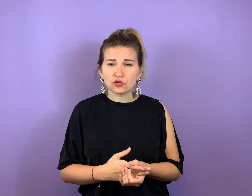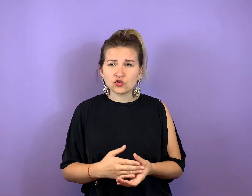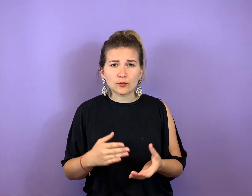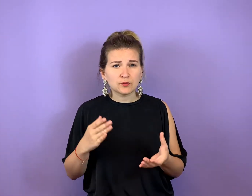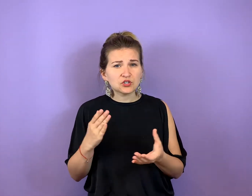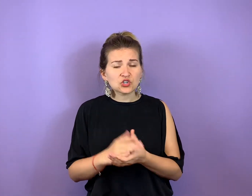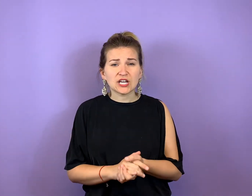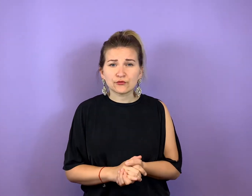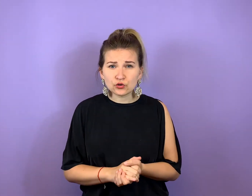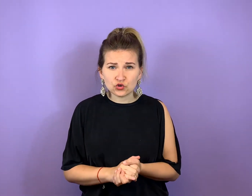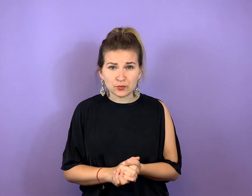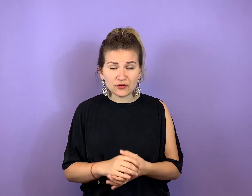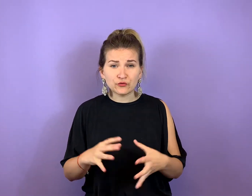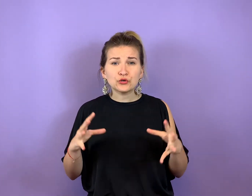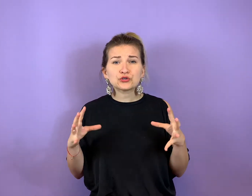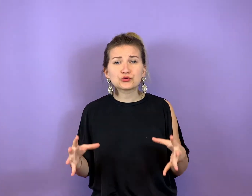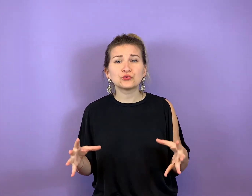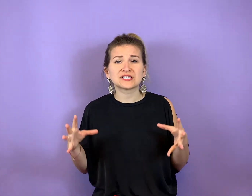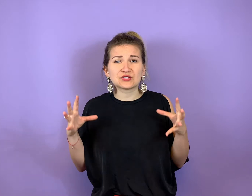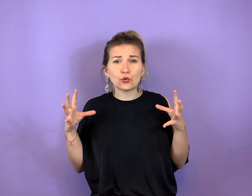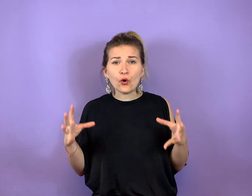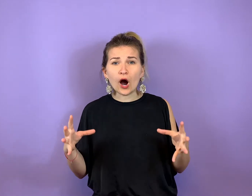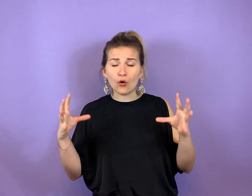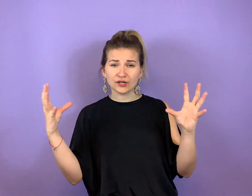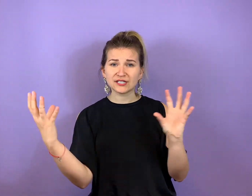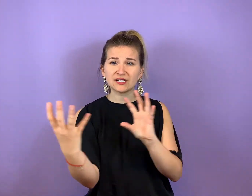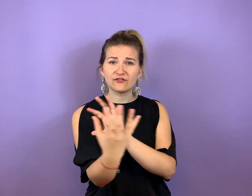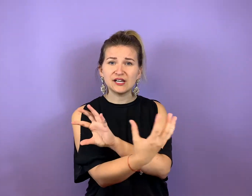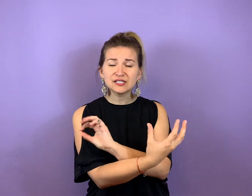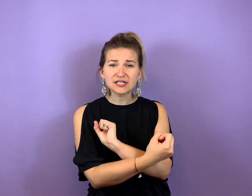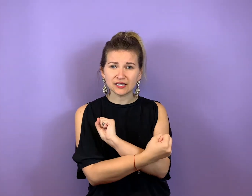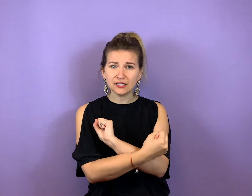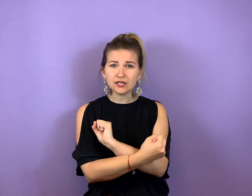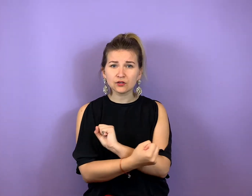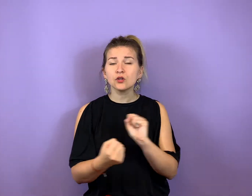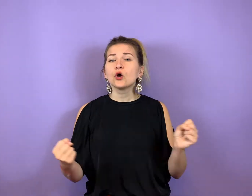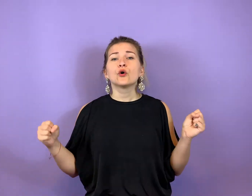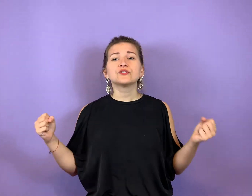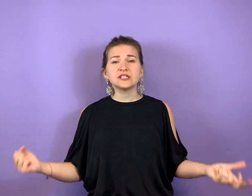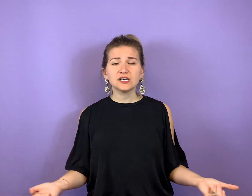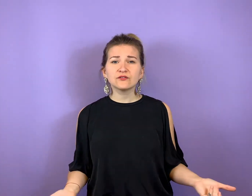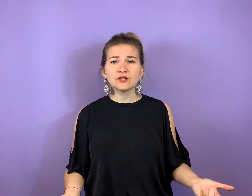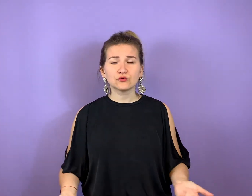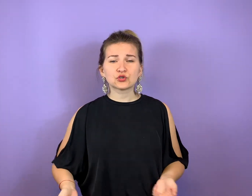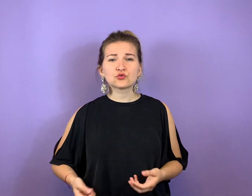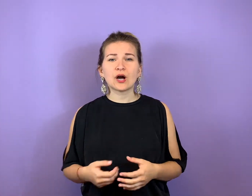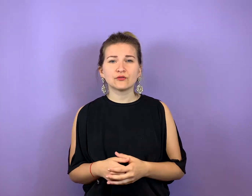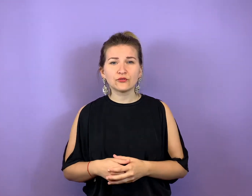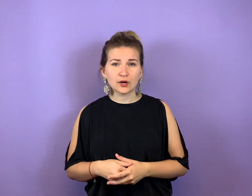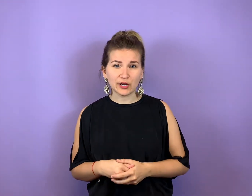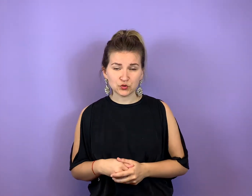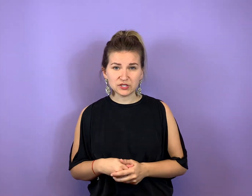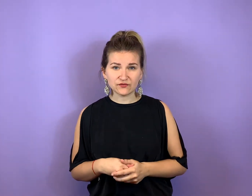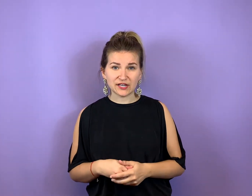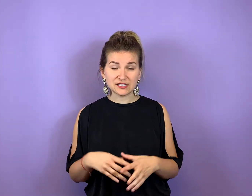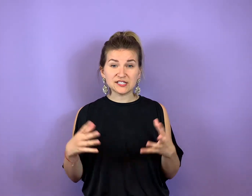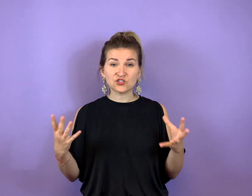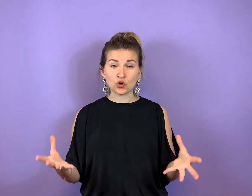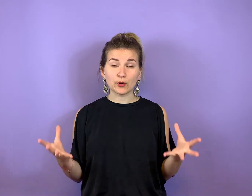den Job, bin zu schlecht für den Job, dann würdest du es so auch in deiner Welt kreieren und irgendwann würdest du anfangen, beispielsweise diesen Job auch